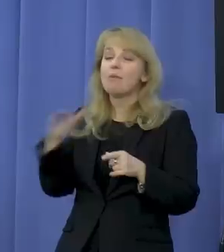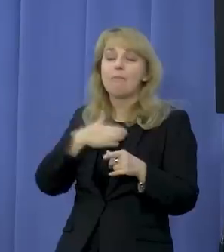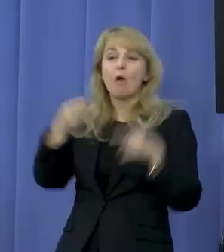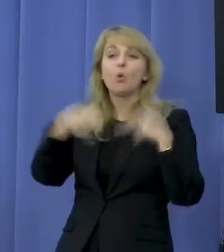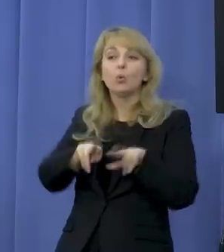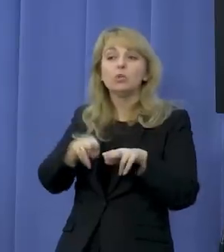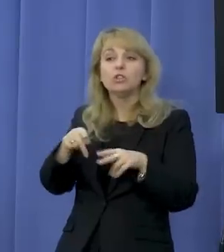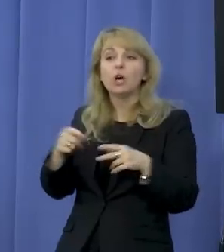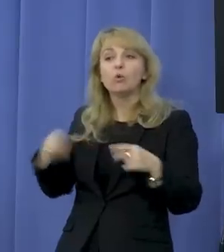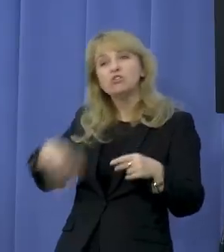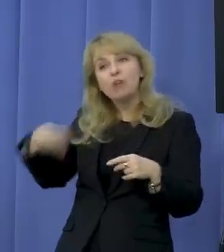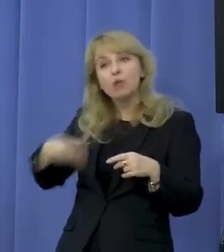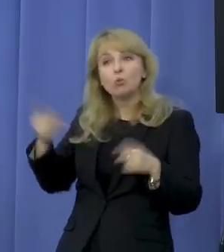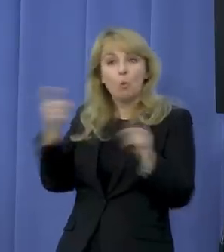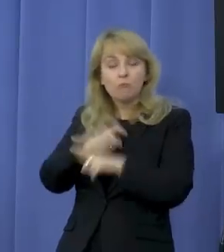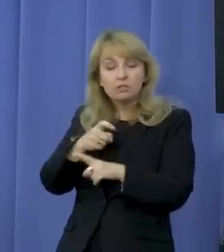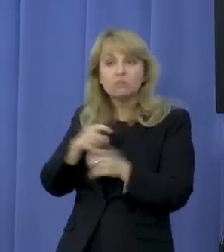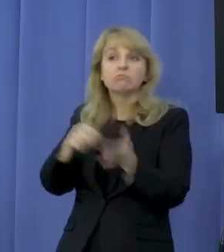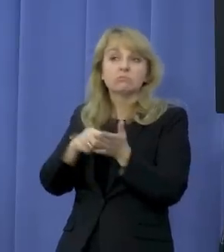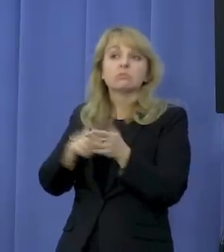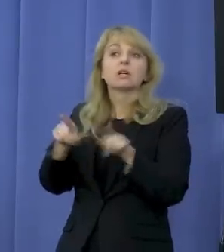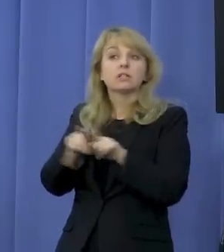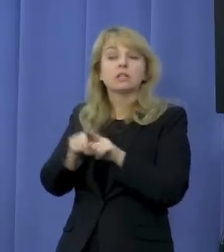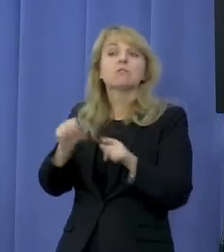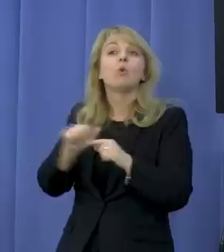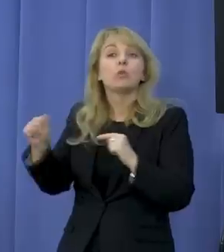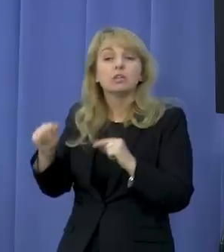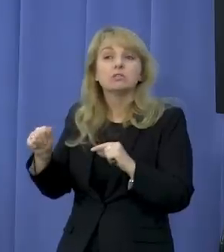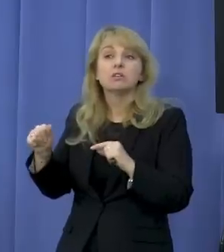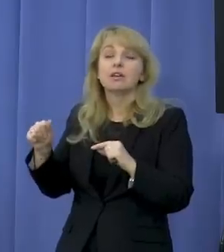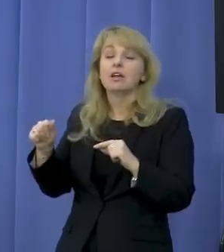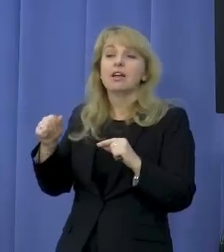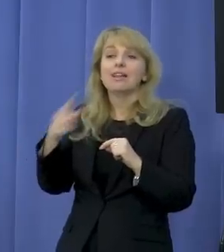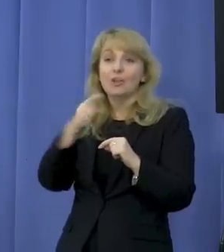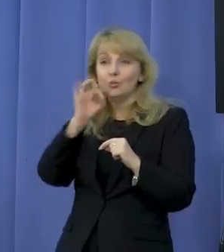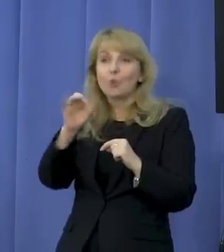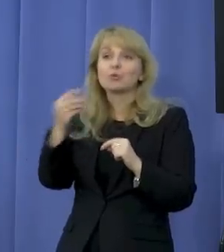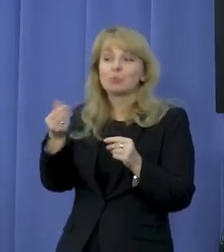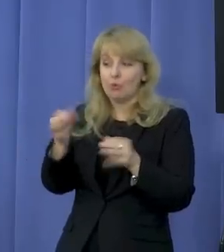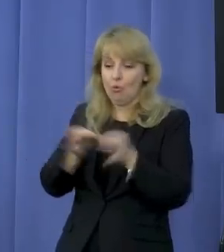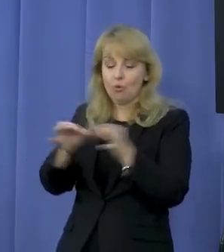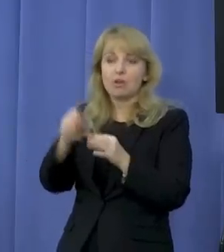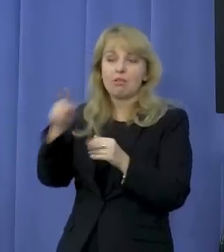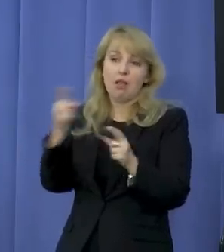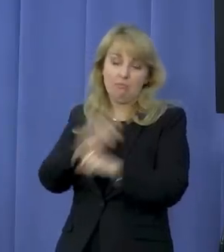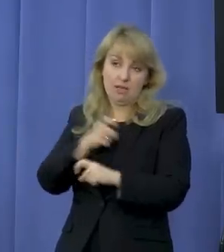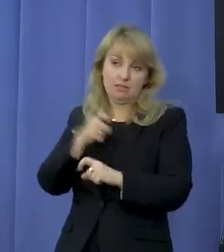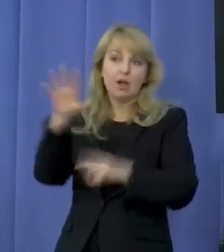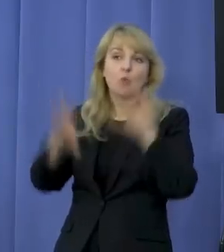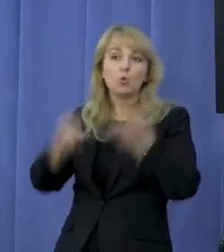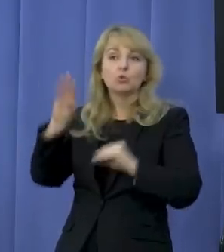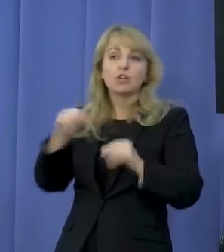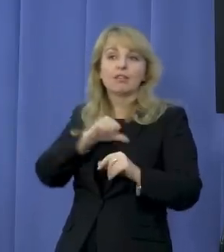też będzie miał bardzo wyraźny ekonomiczny rezultat, pozytywny dla budżetów,